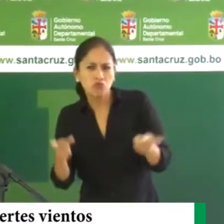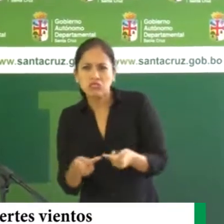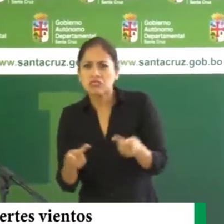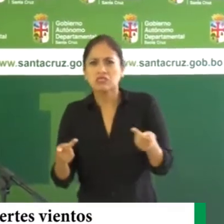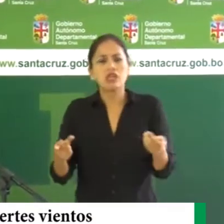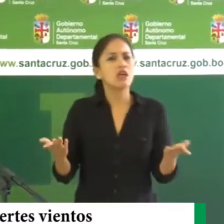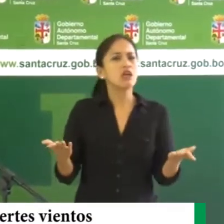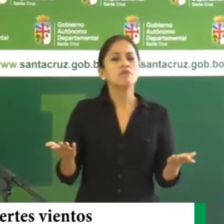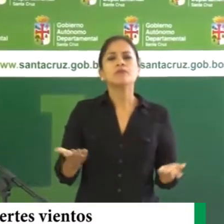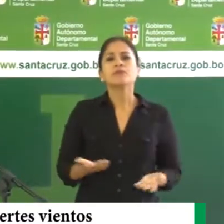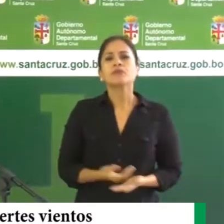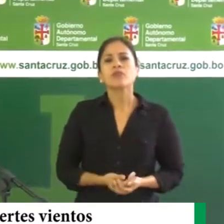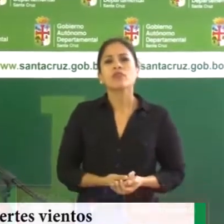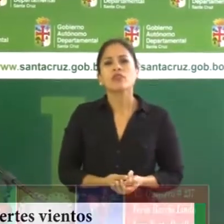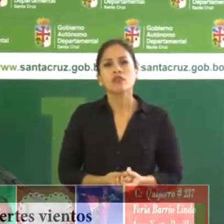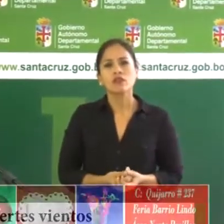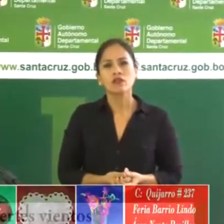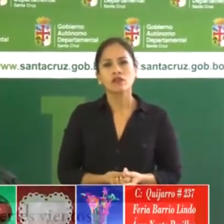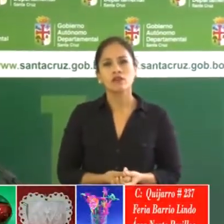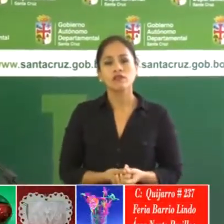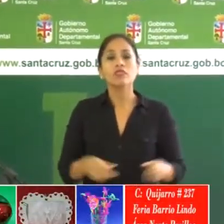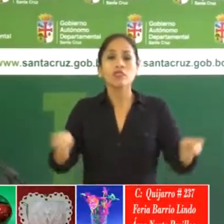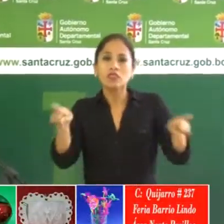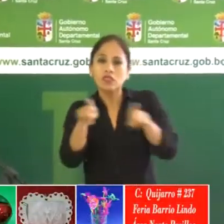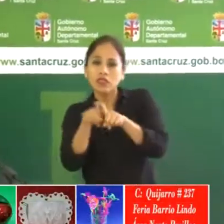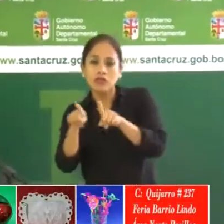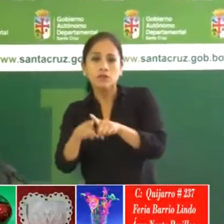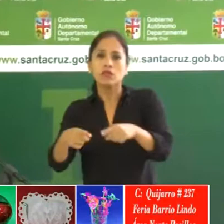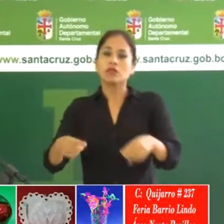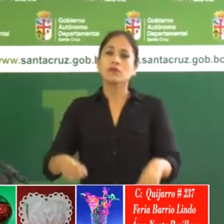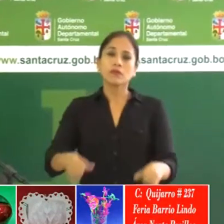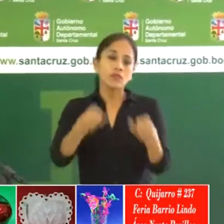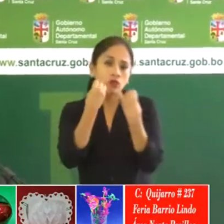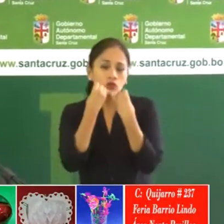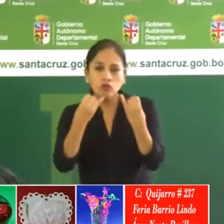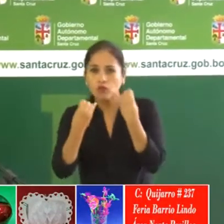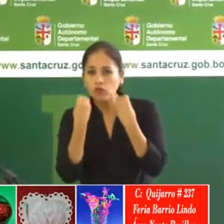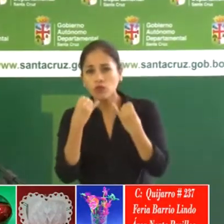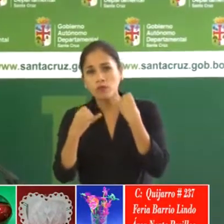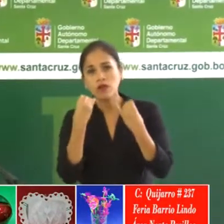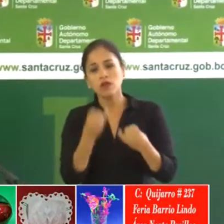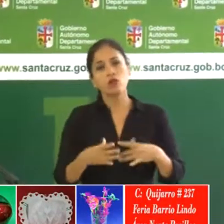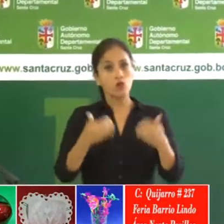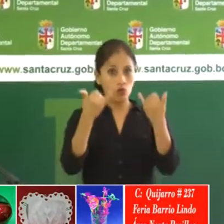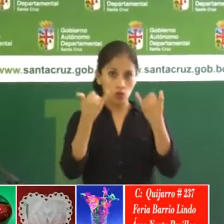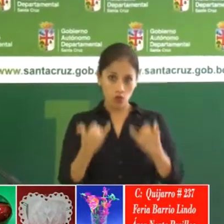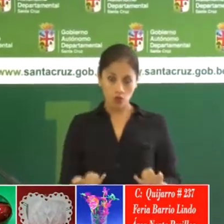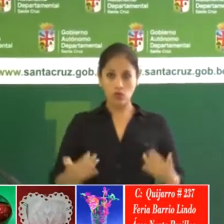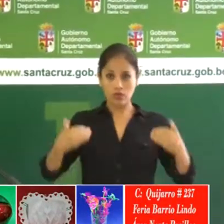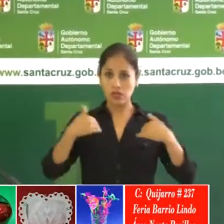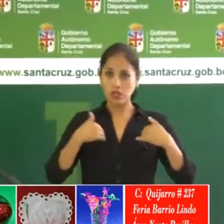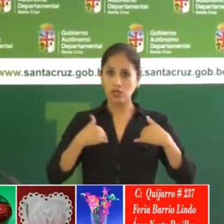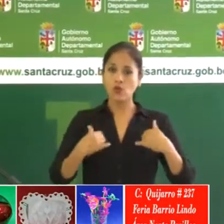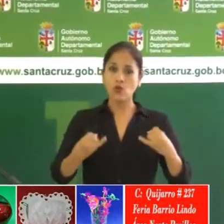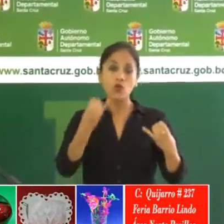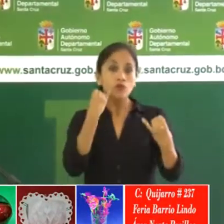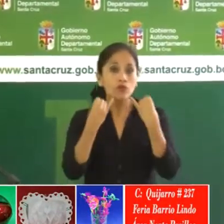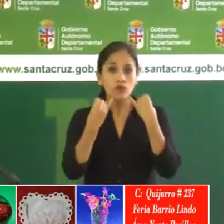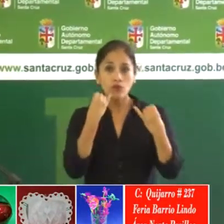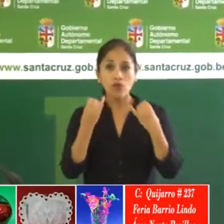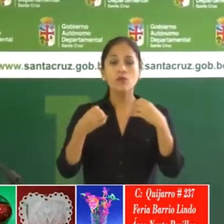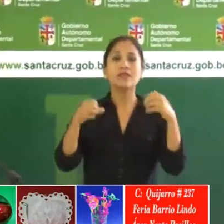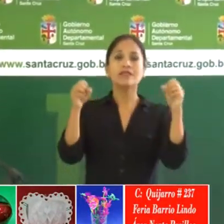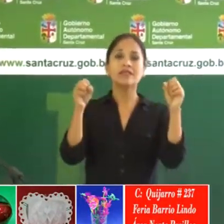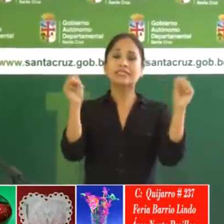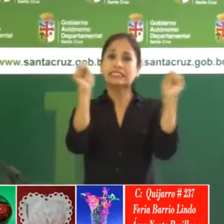el este de Cordillera. También mencionar que para el día de hoy tenemos un reporte del